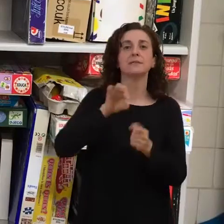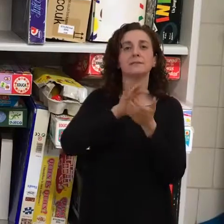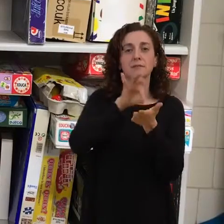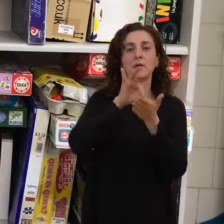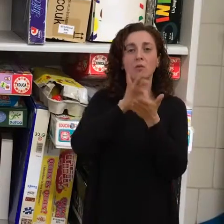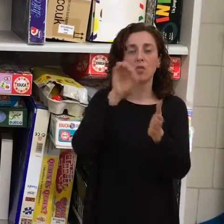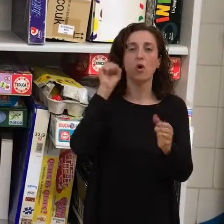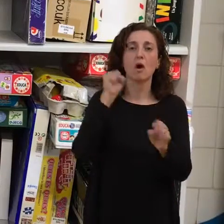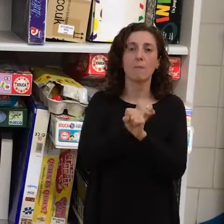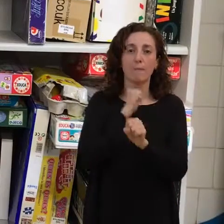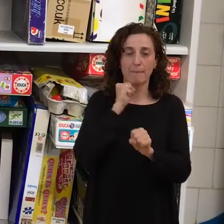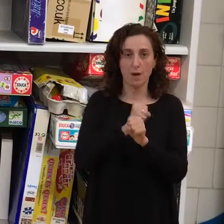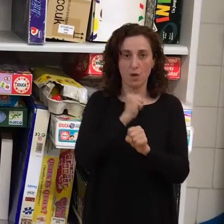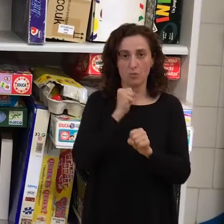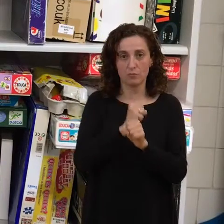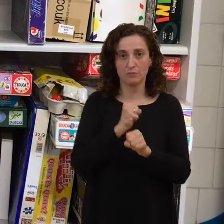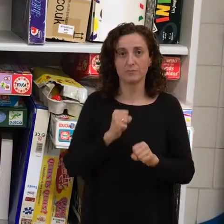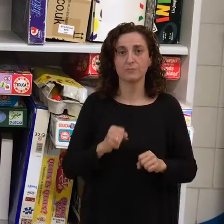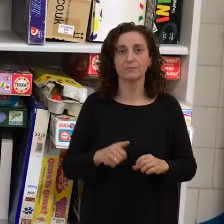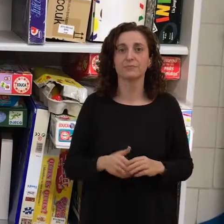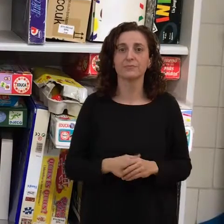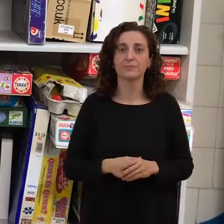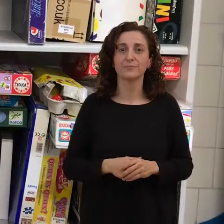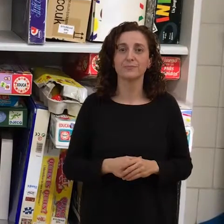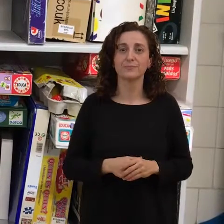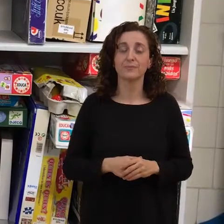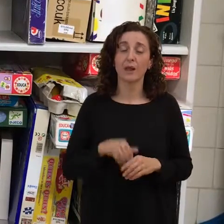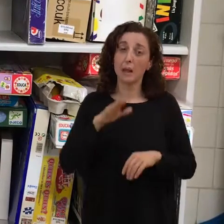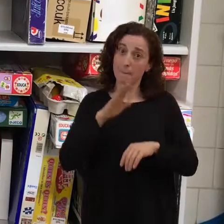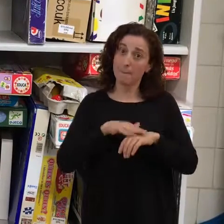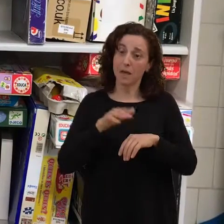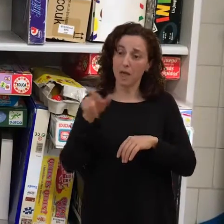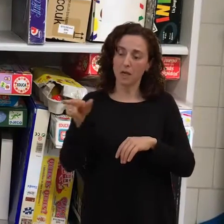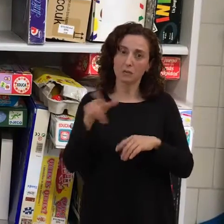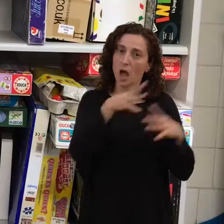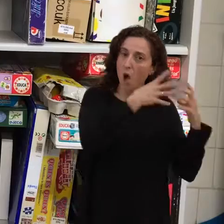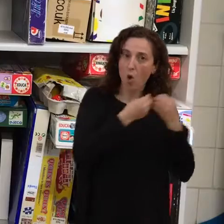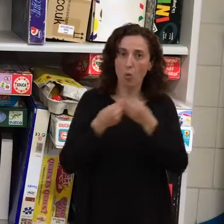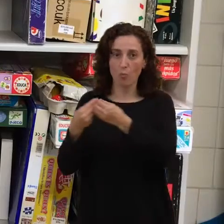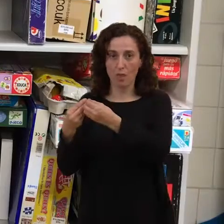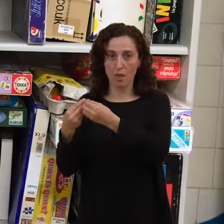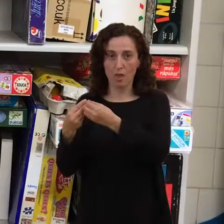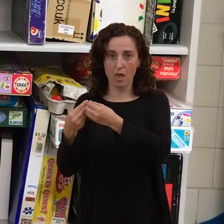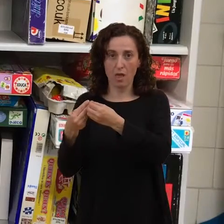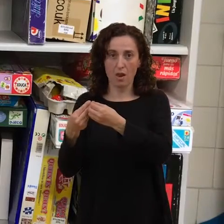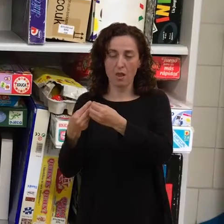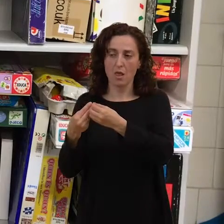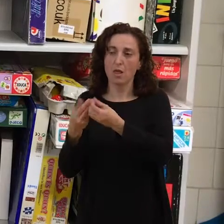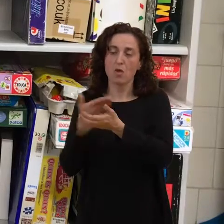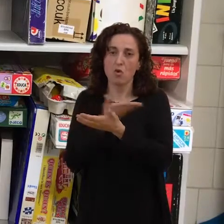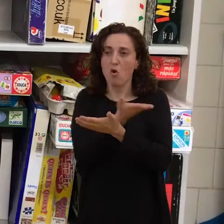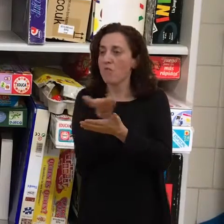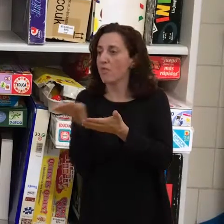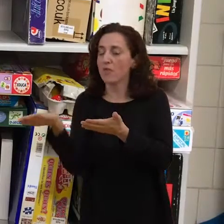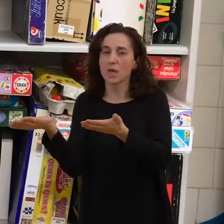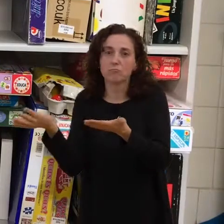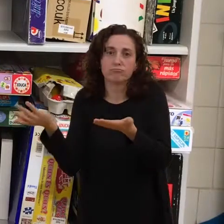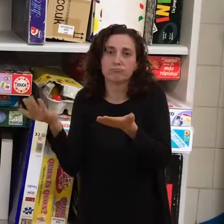de empleo para acompañarles y ofrecerles los servicios que